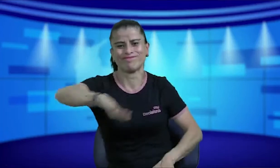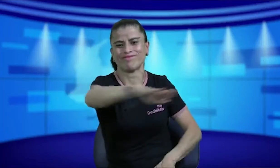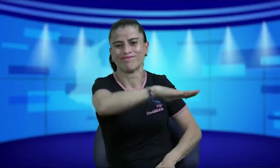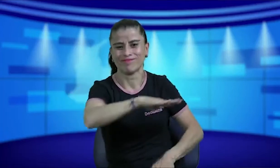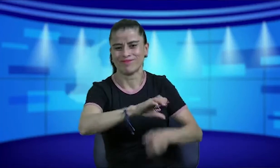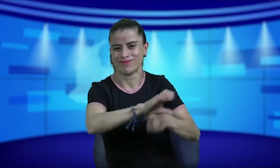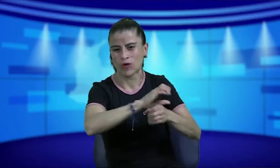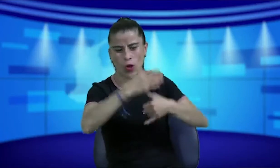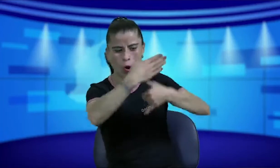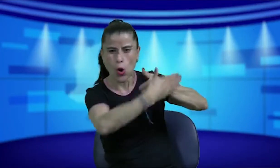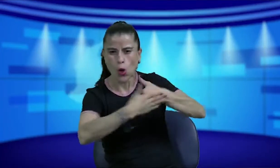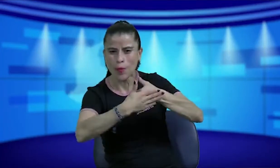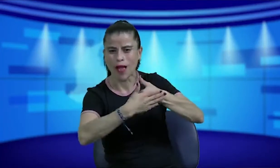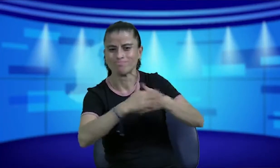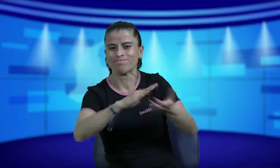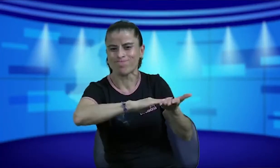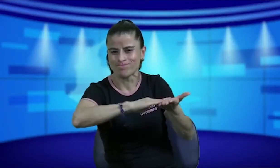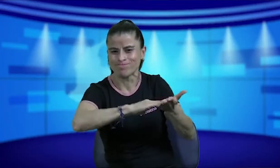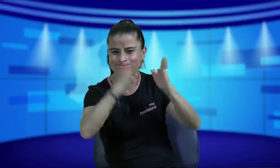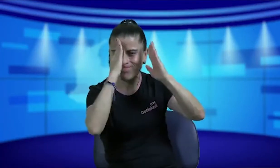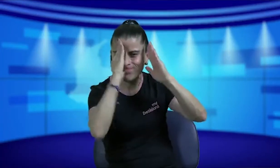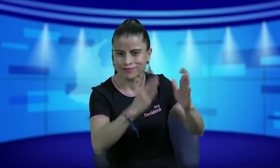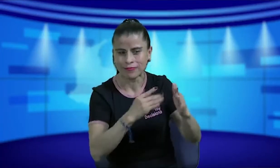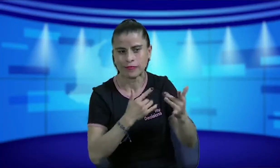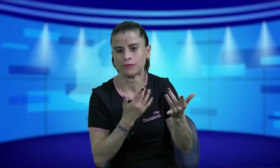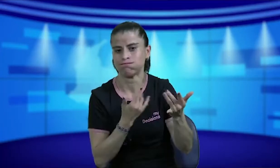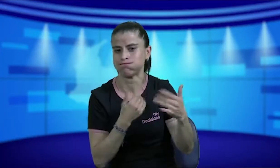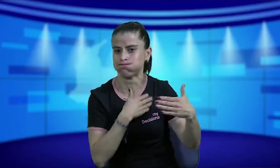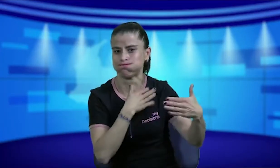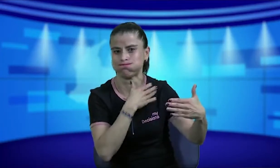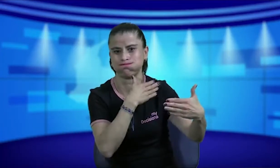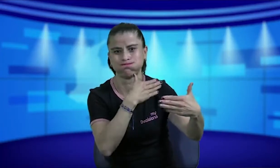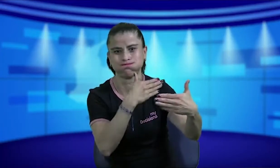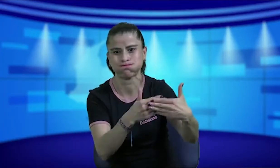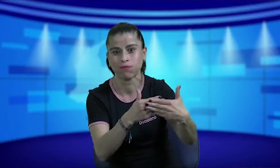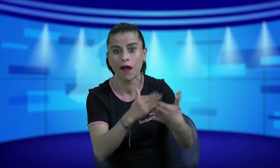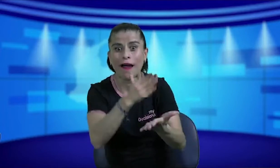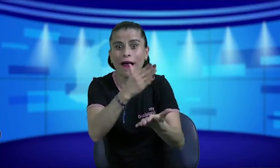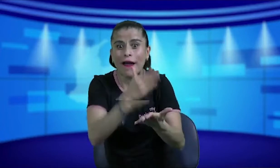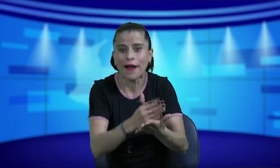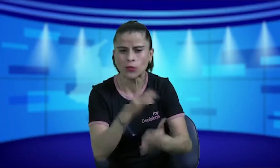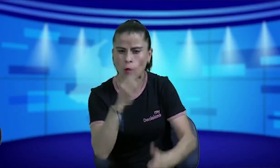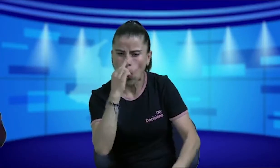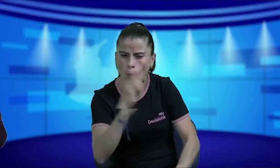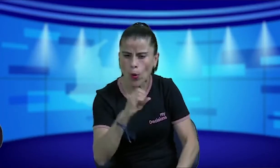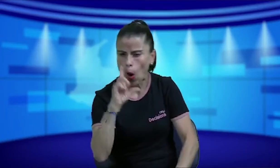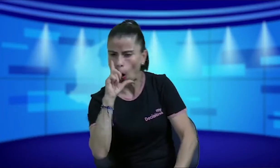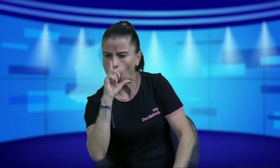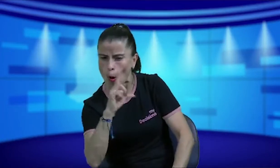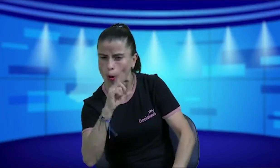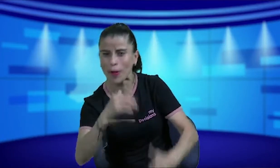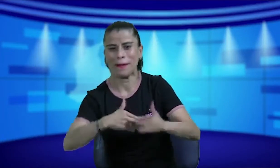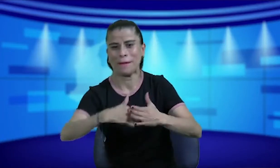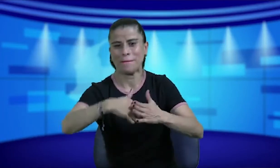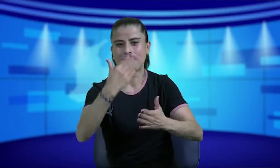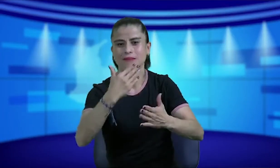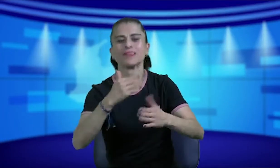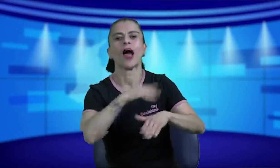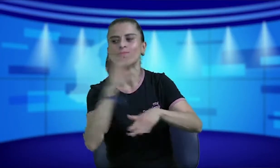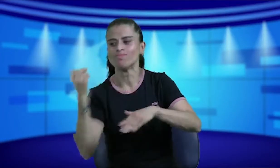trabajo y pues se estaban enfocados en otros temas de la situación nacional pasó el tiempo y más o menos en junio o julio